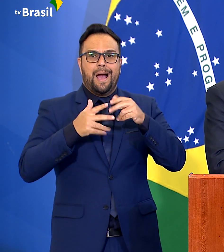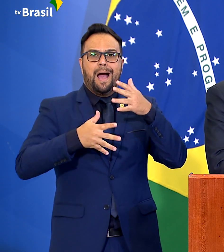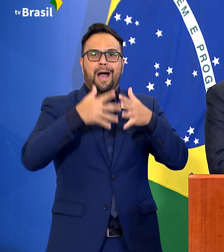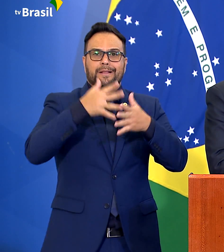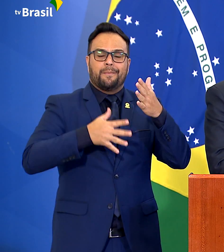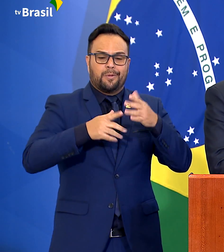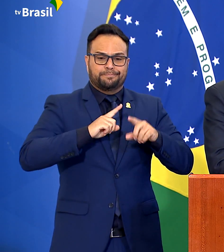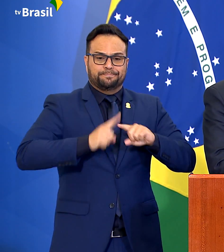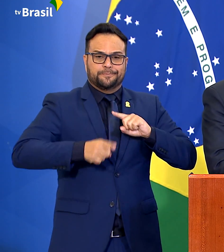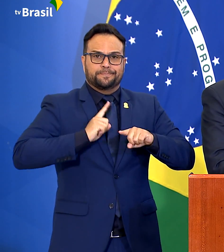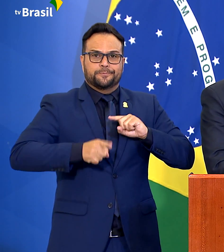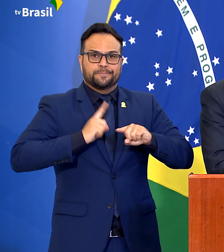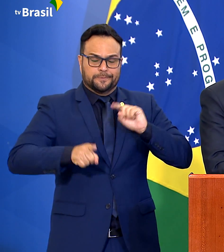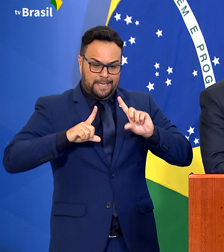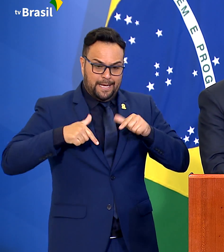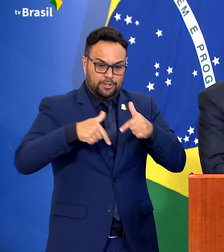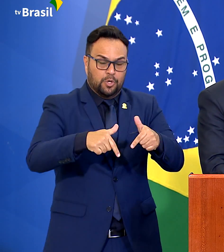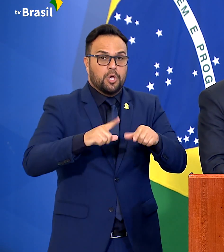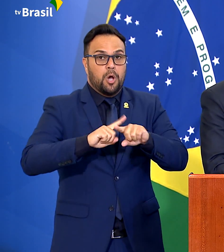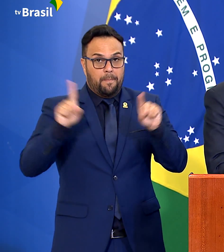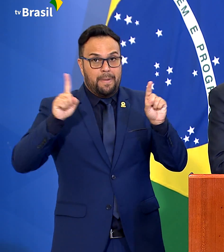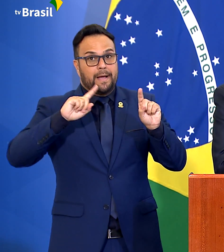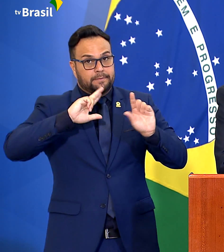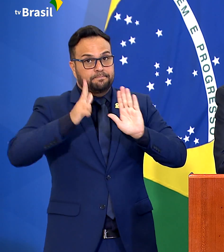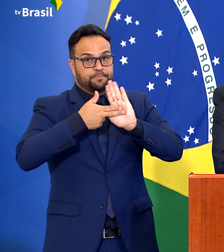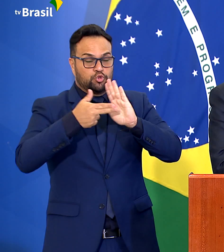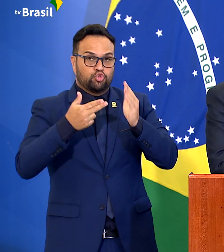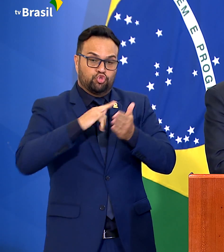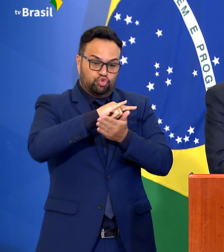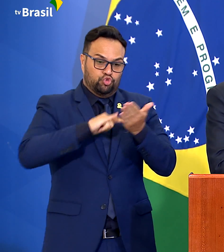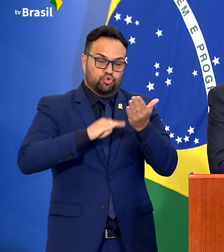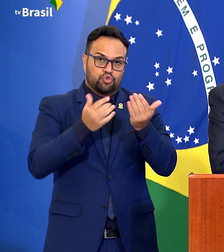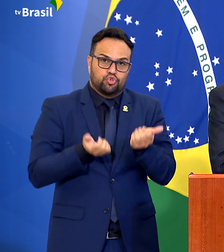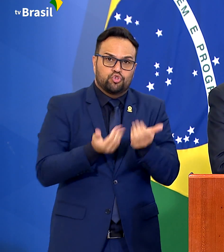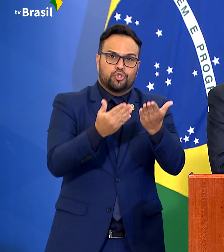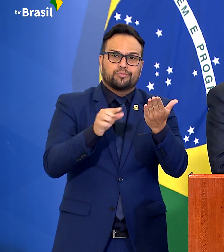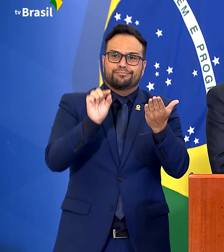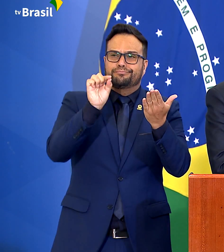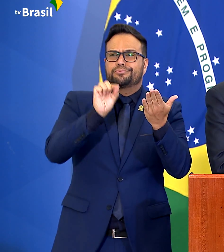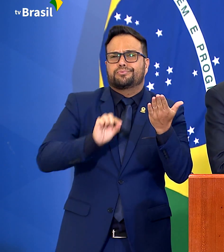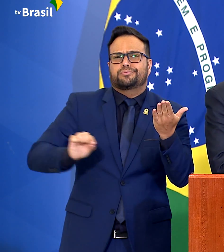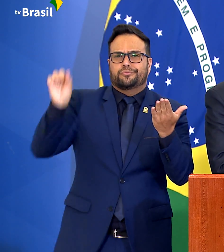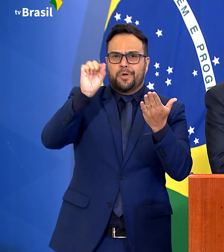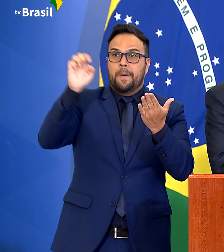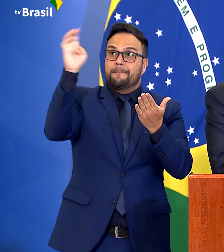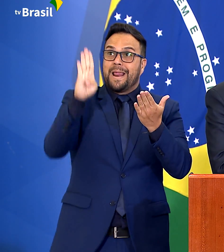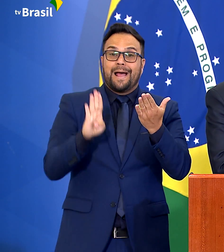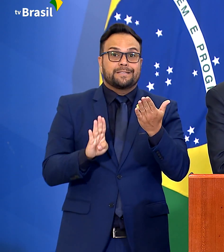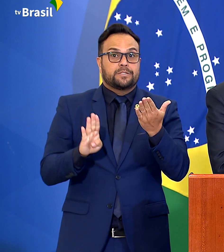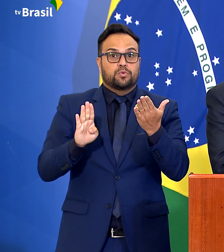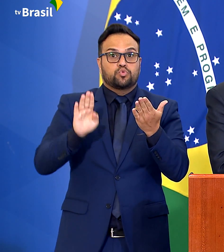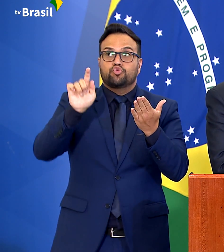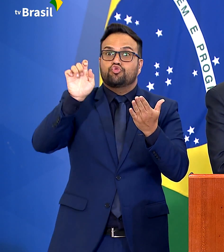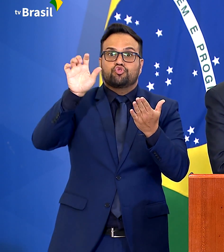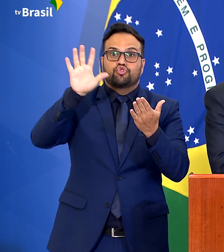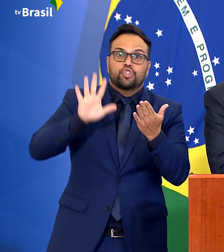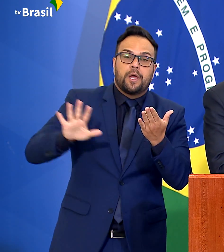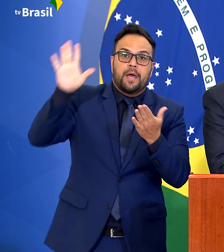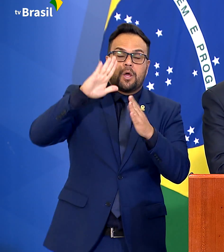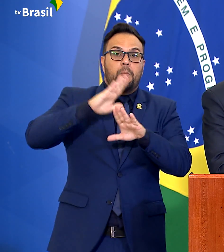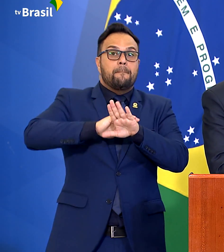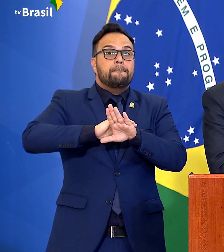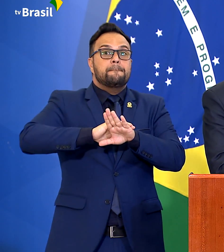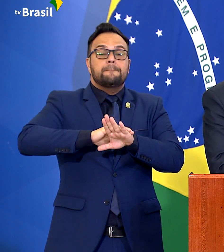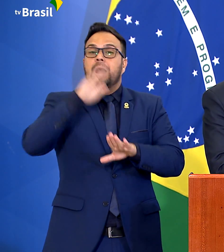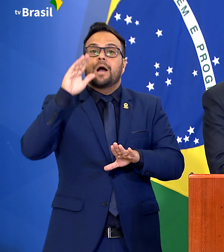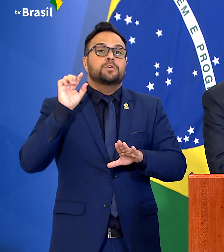que queríamos, titularizamos por todo o Brasil, mais que